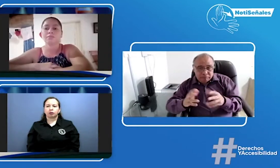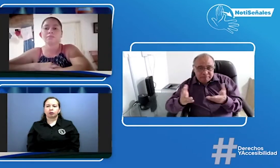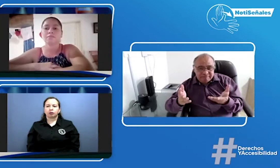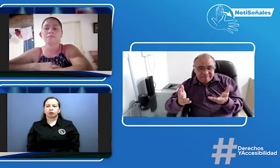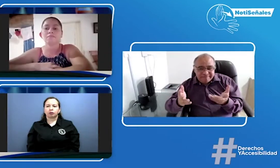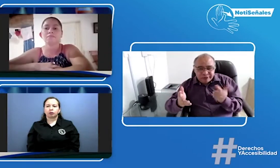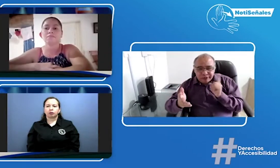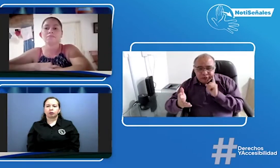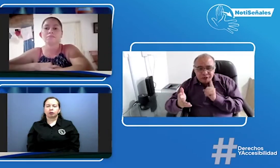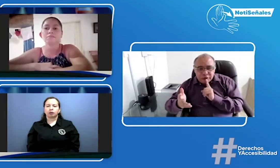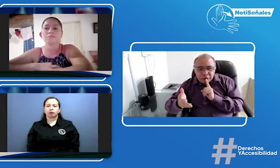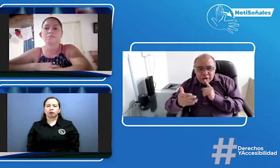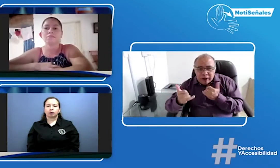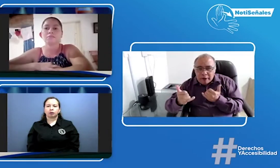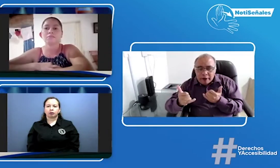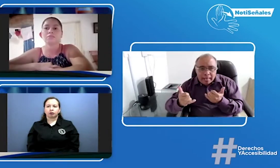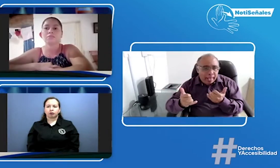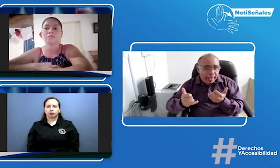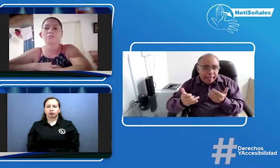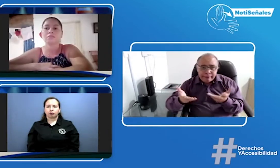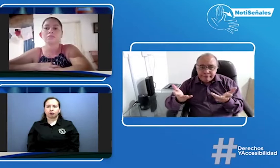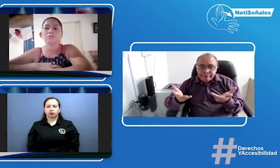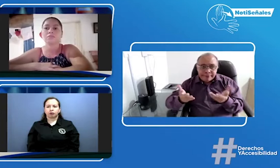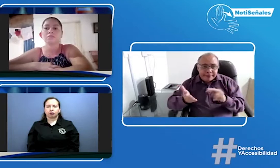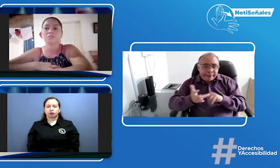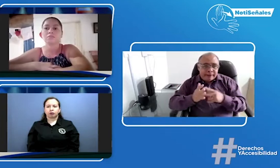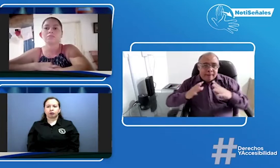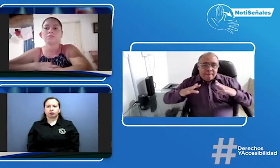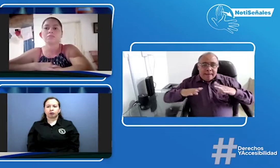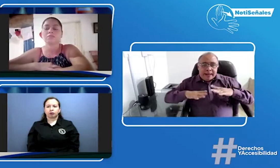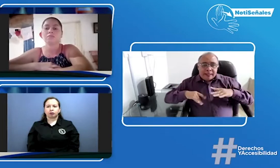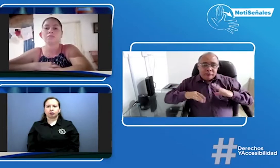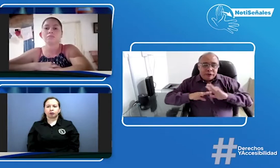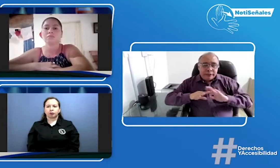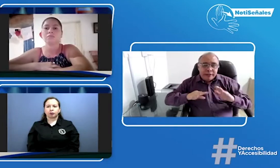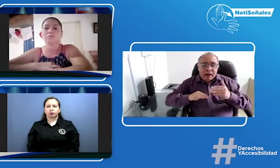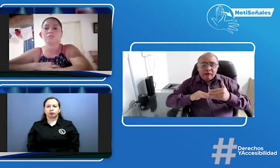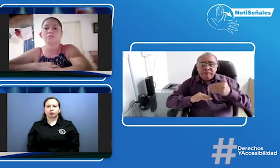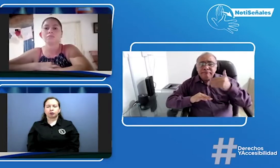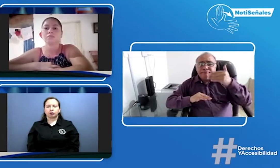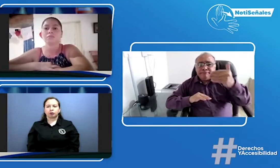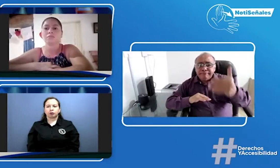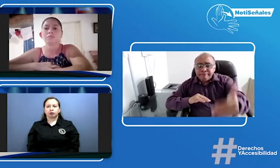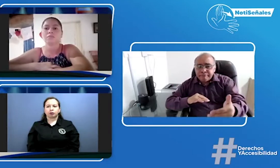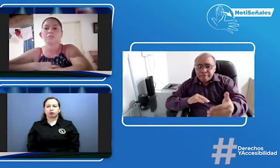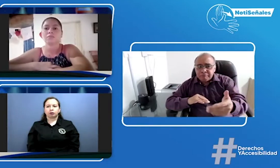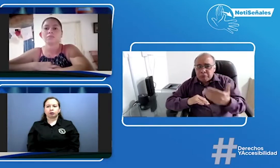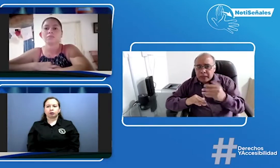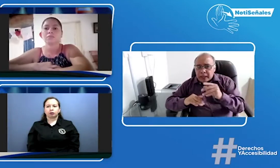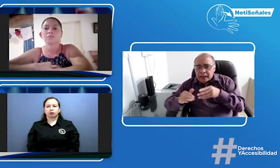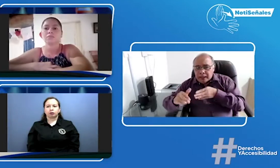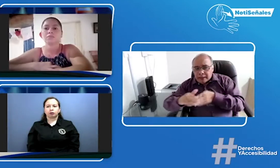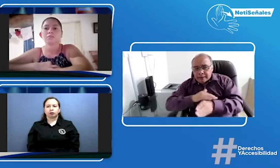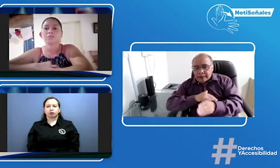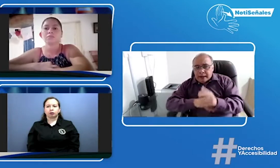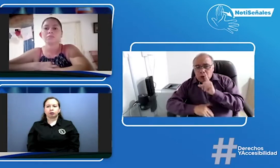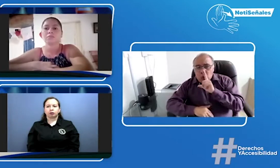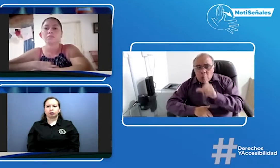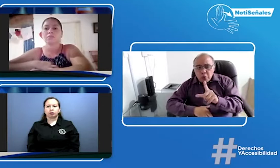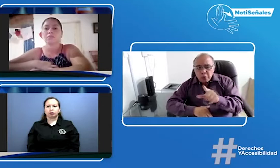les negaron esa acción de tutela a los estudiantes sordos y ahora salen a vacaciones, vuelven